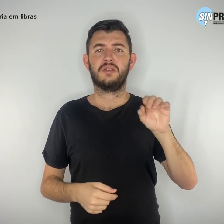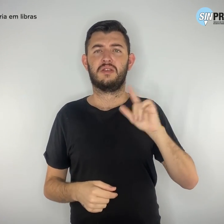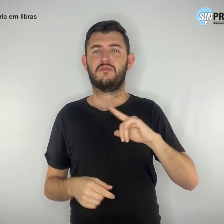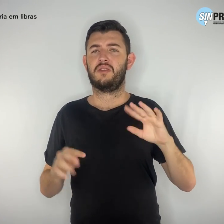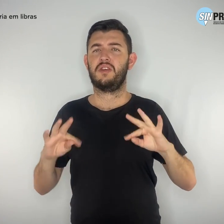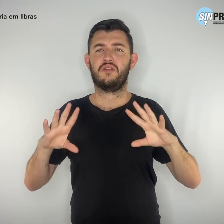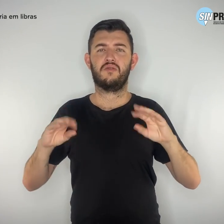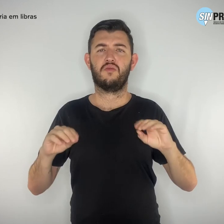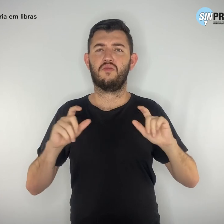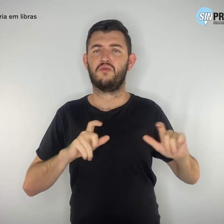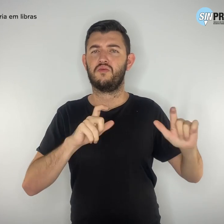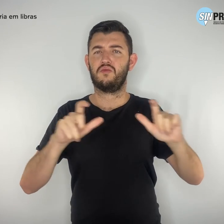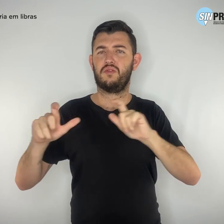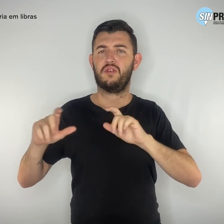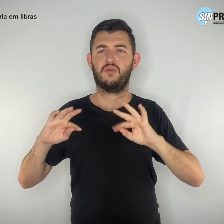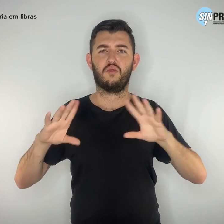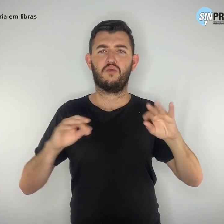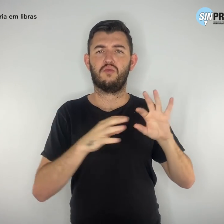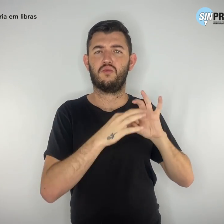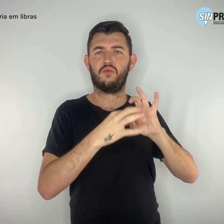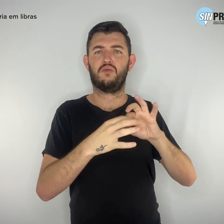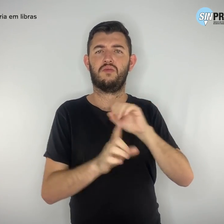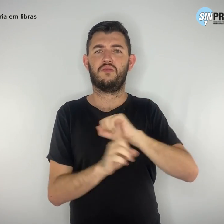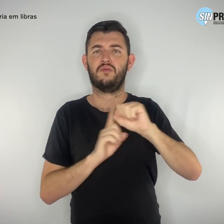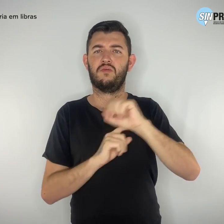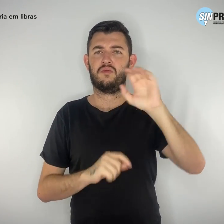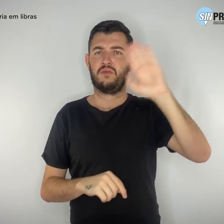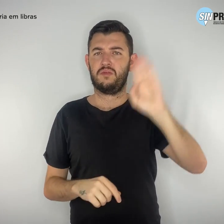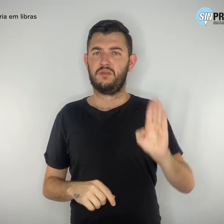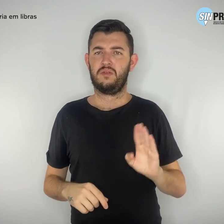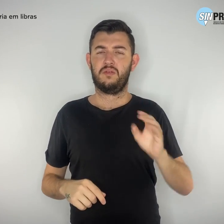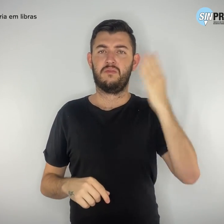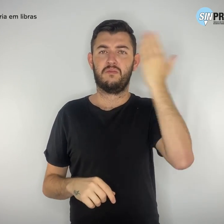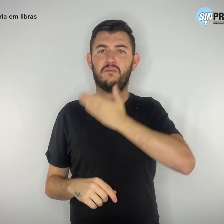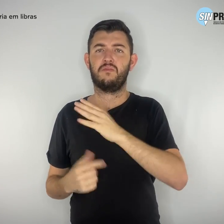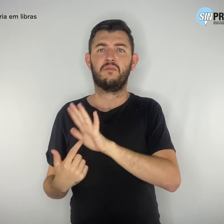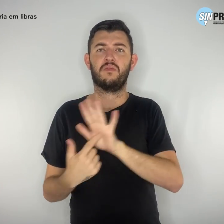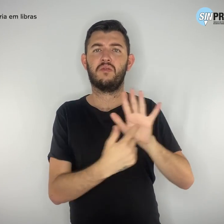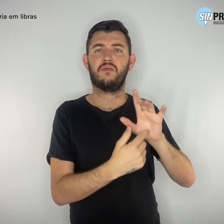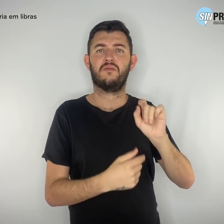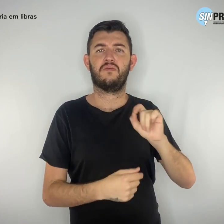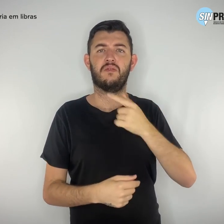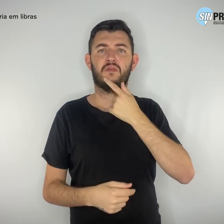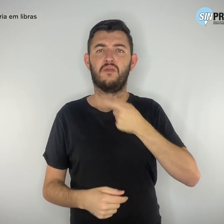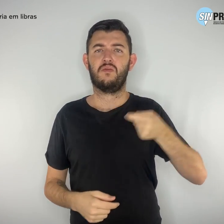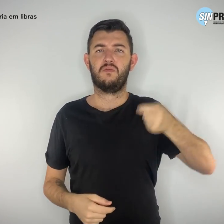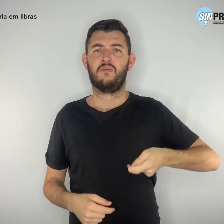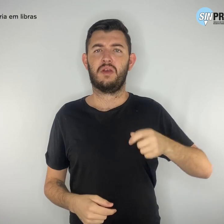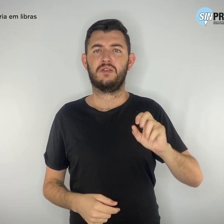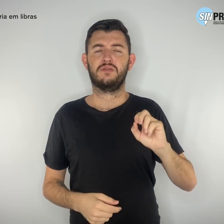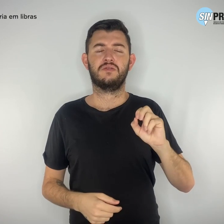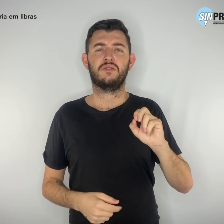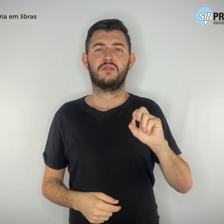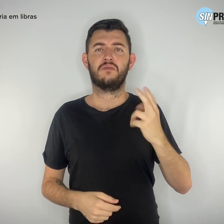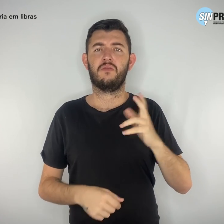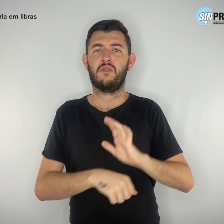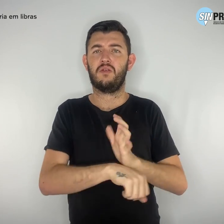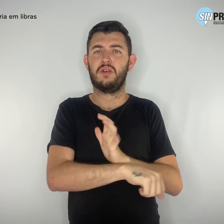sociedade brasileira, provando que o machismo e o racismo estrutural existem